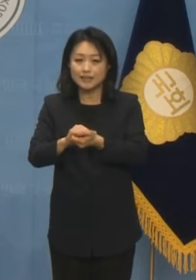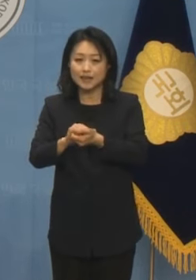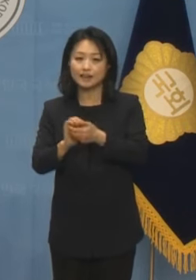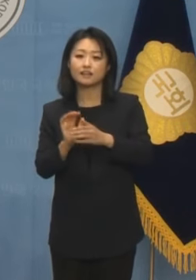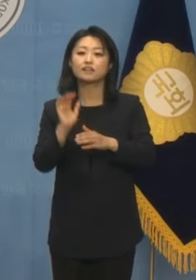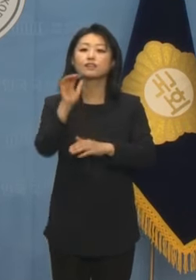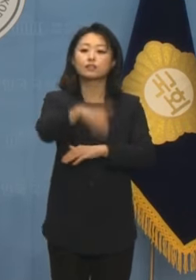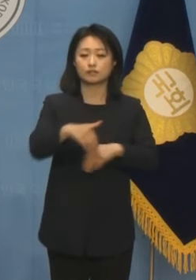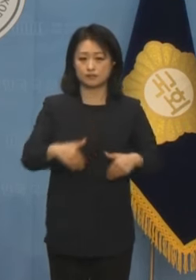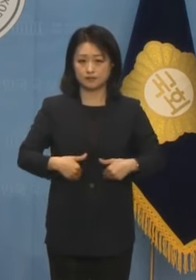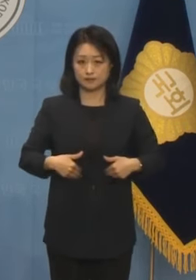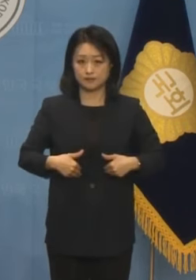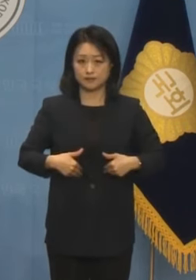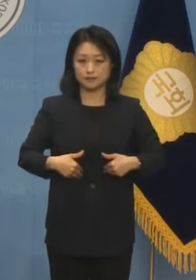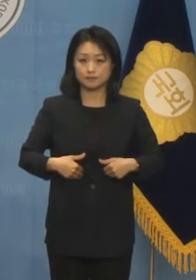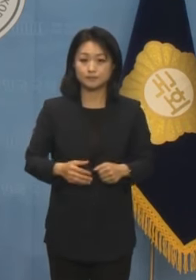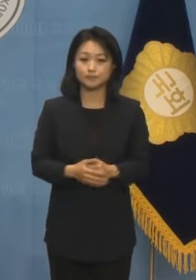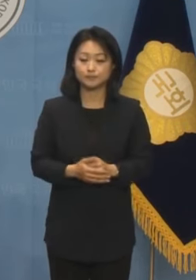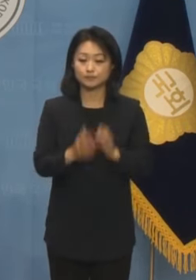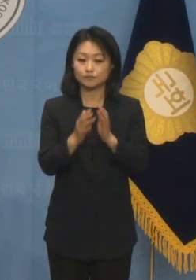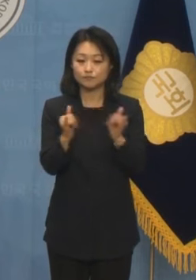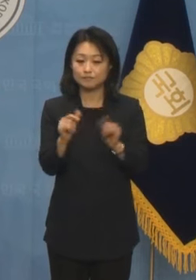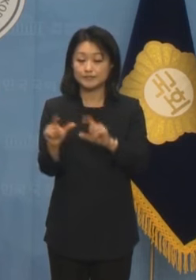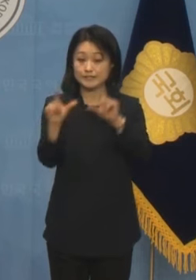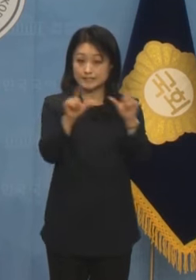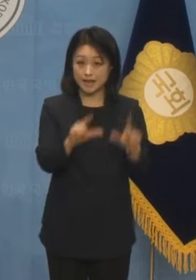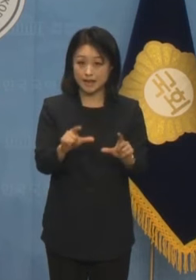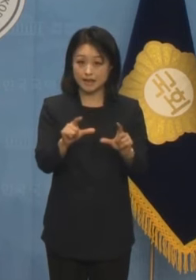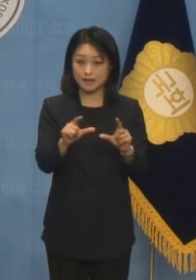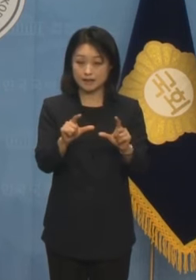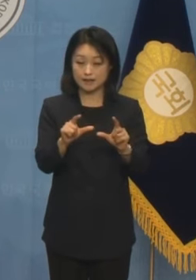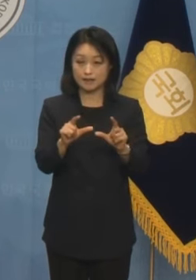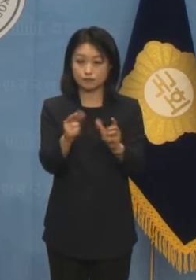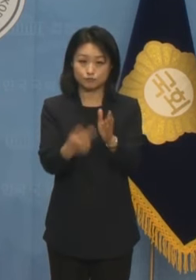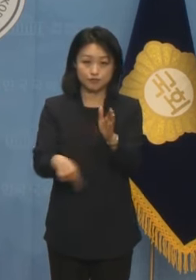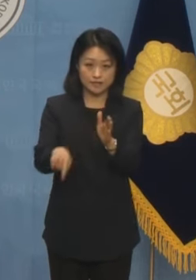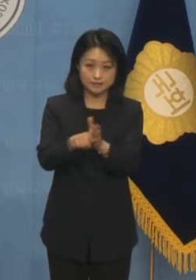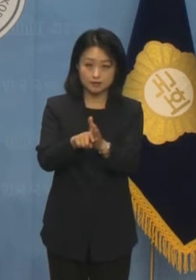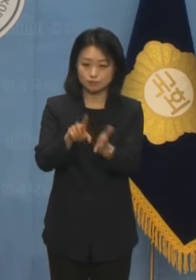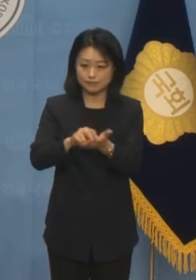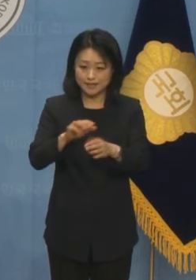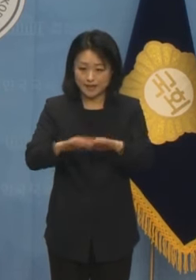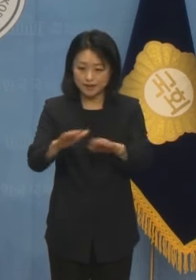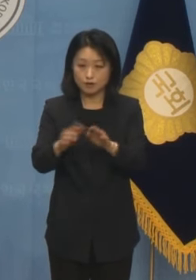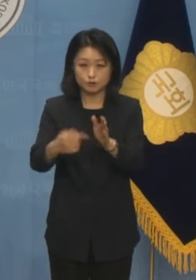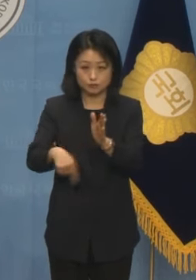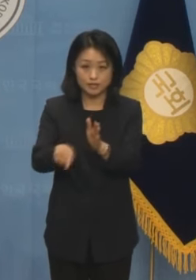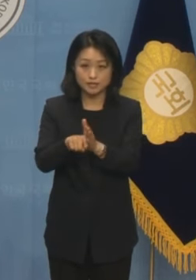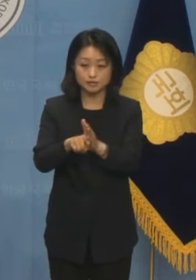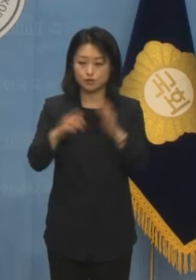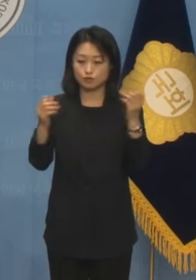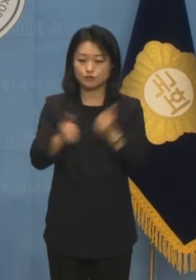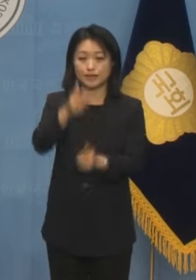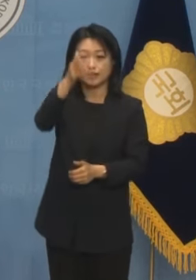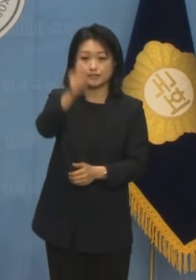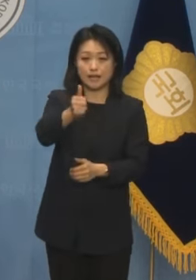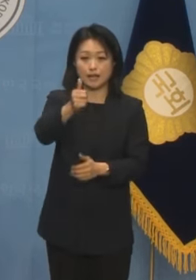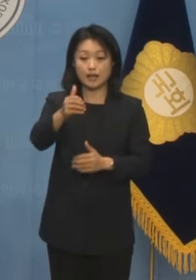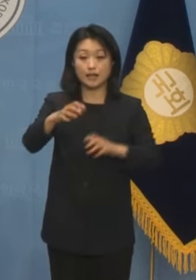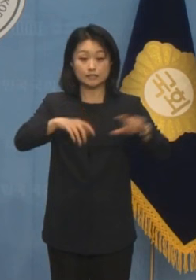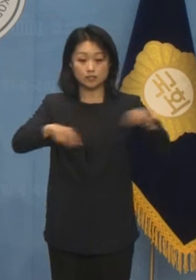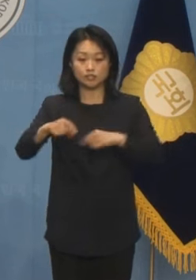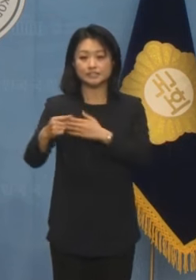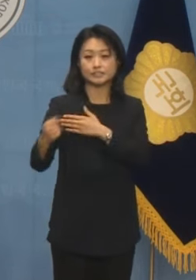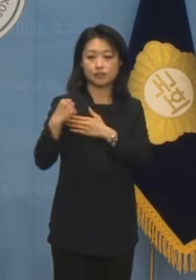민주주의 개혁과 국민의 민생 문제를 해결하는 성과를 내기 위해 국회의장의 정치력이 어느